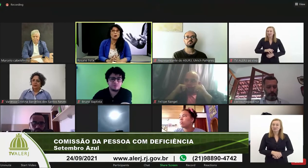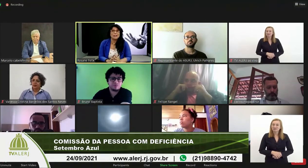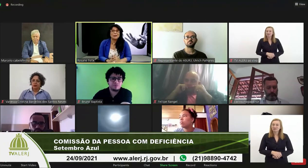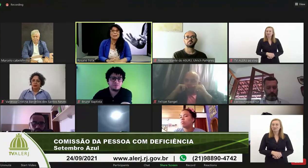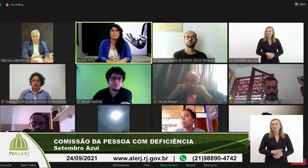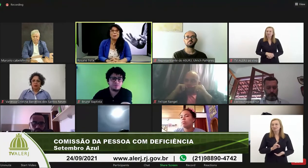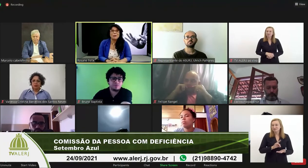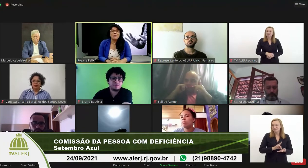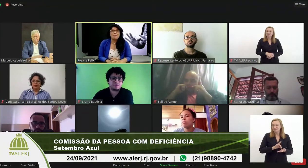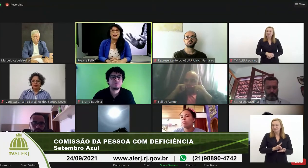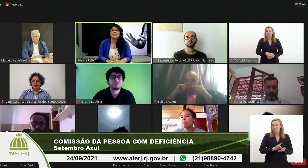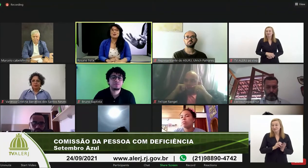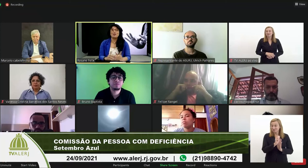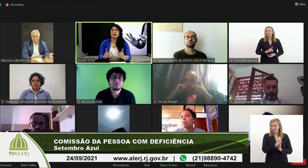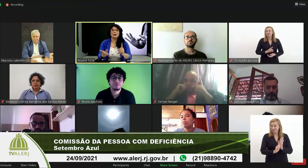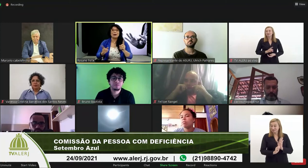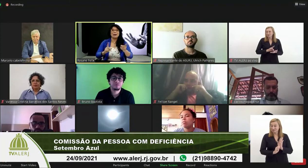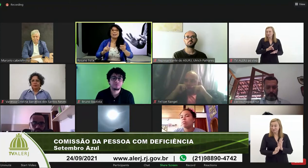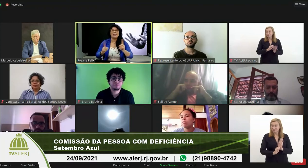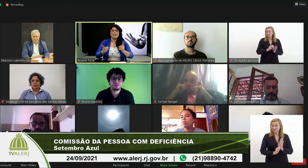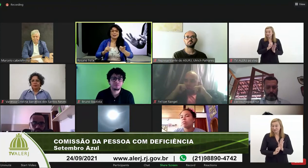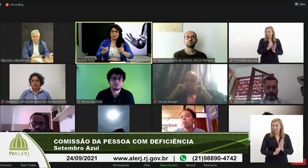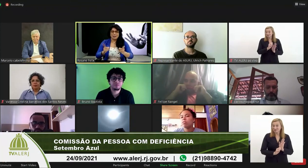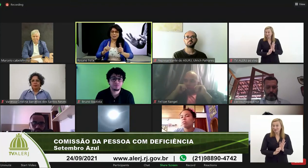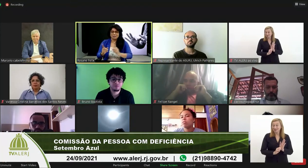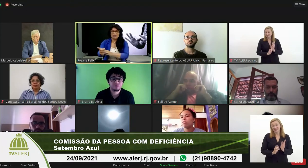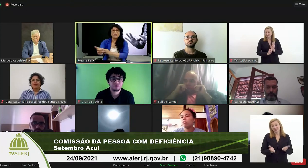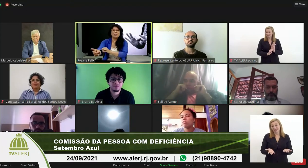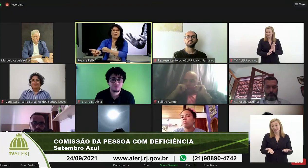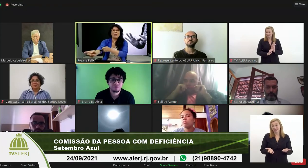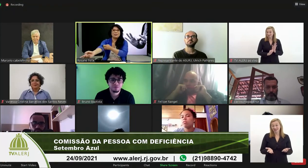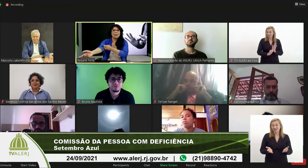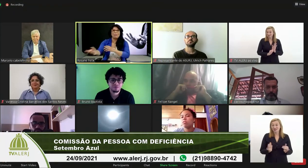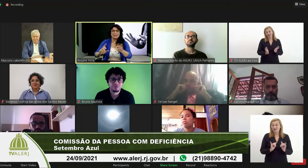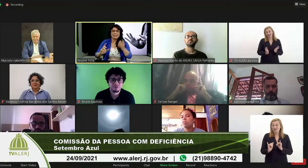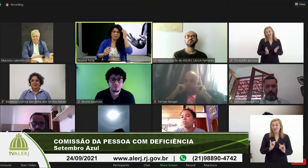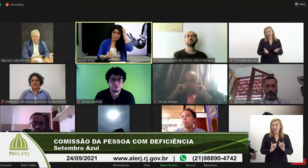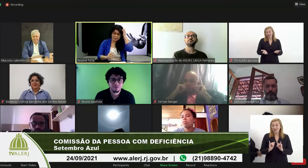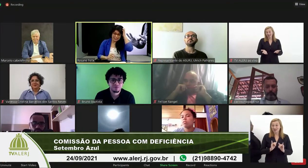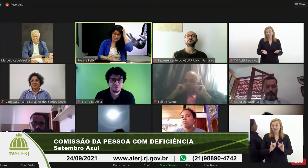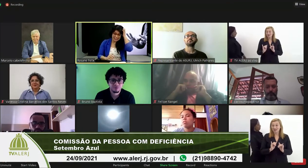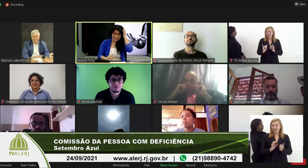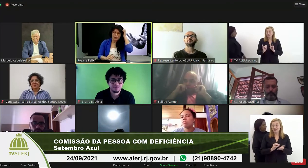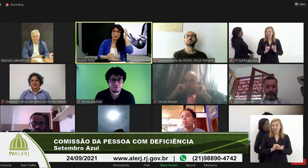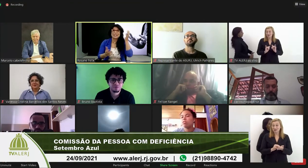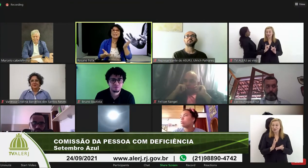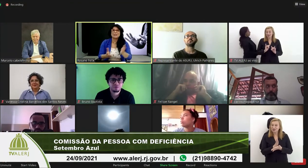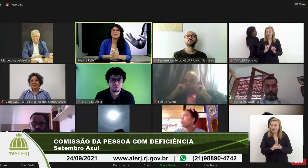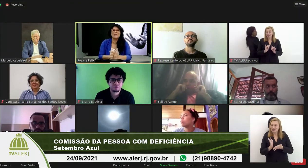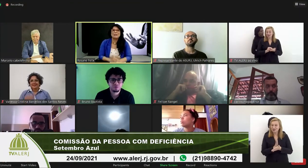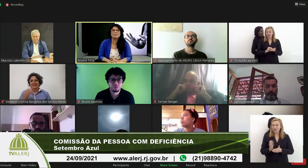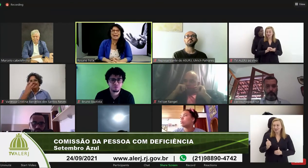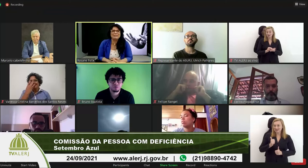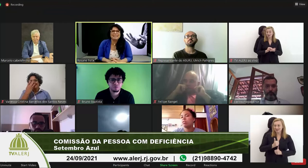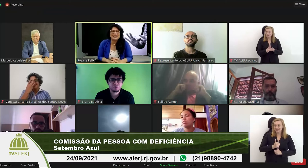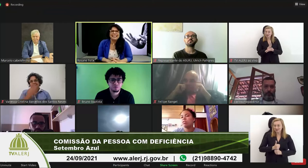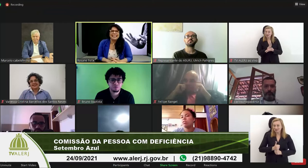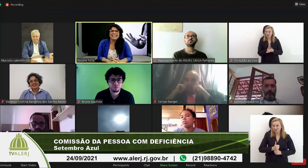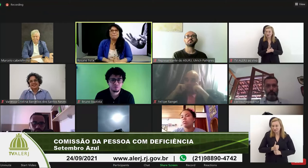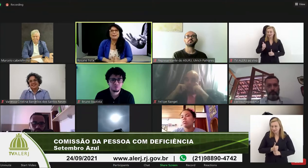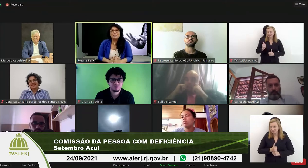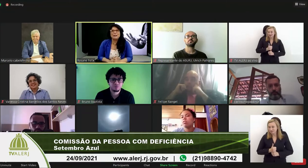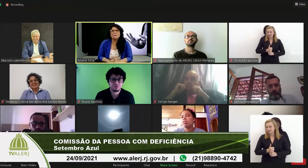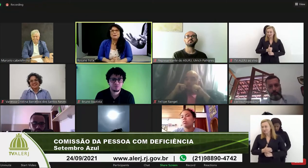na verdade com o roteiro na mão parece que houve aí uma desinformação aí enfim na nossa assessoria deputado